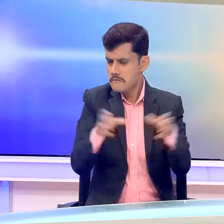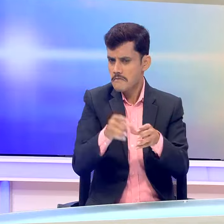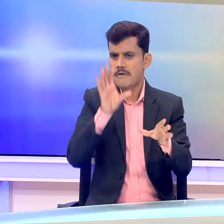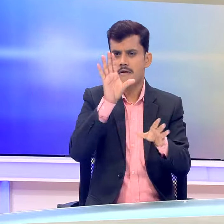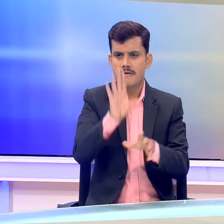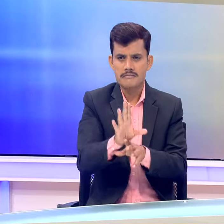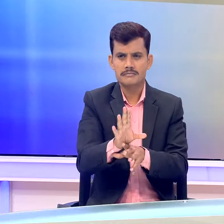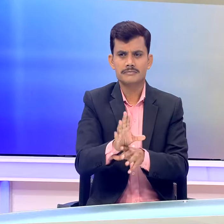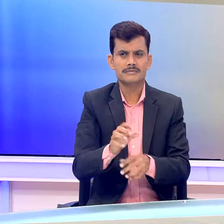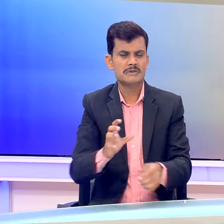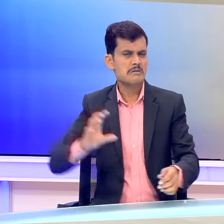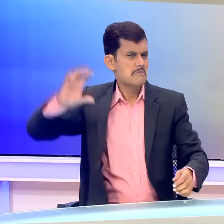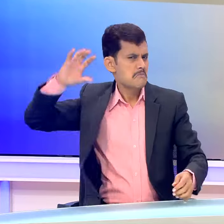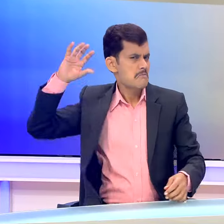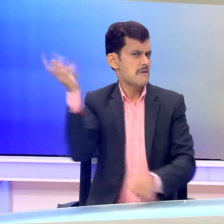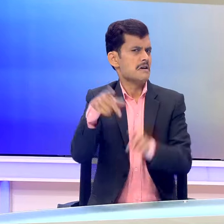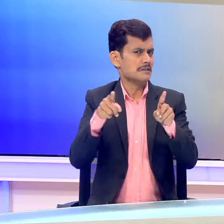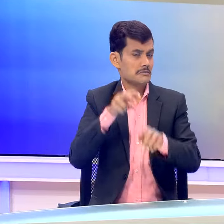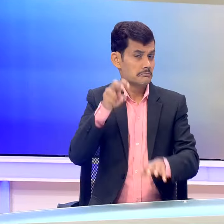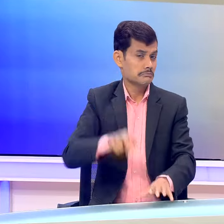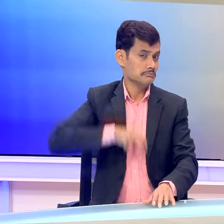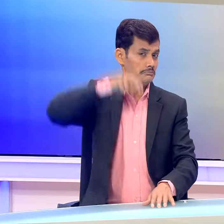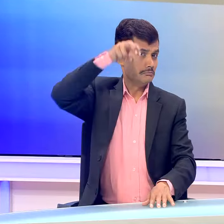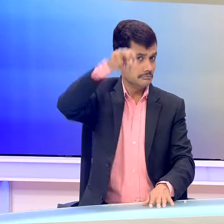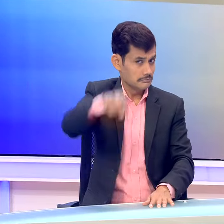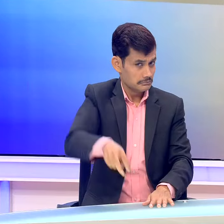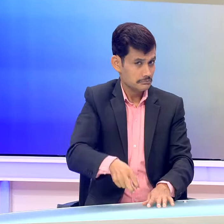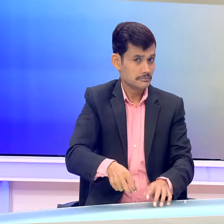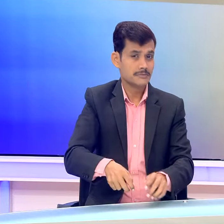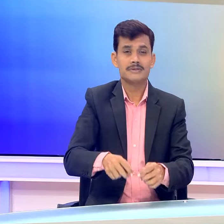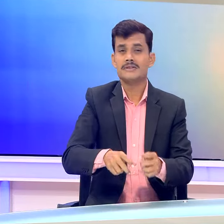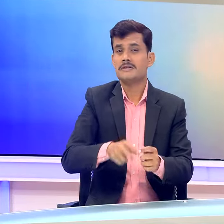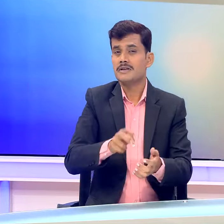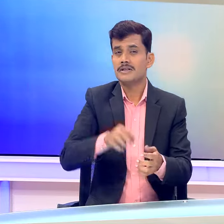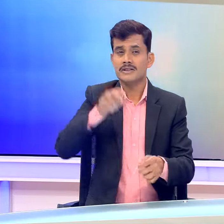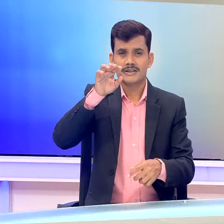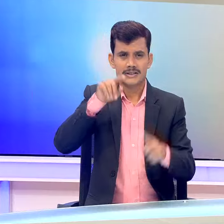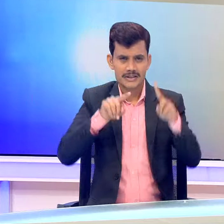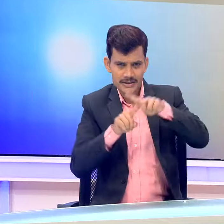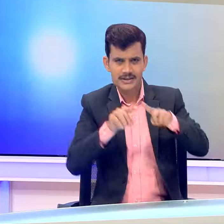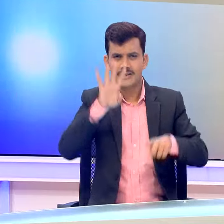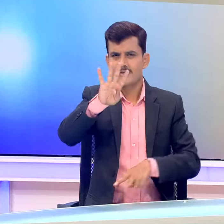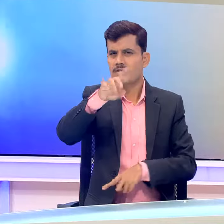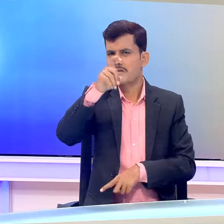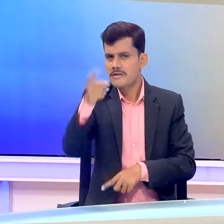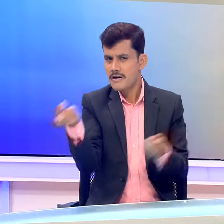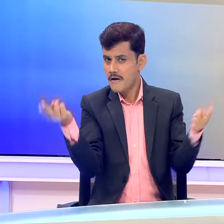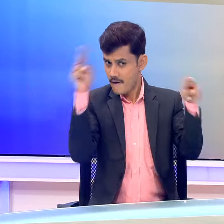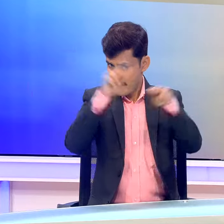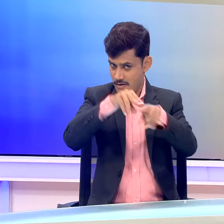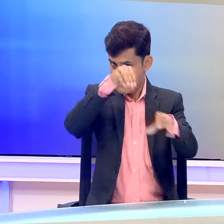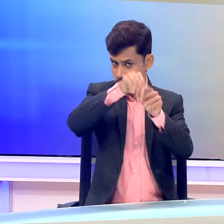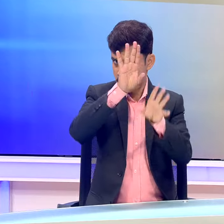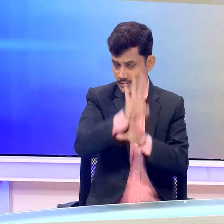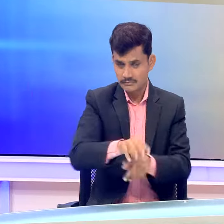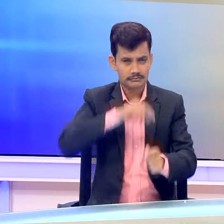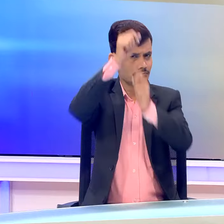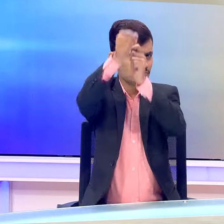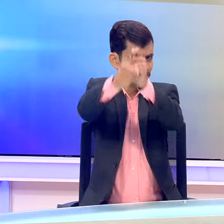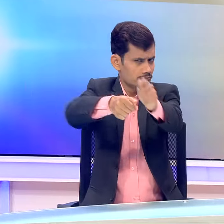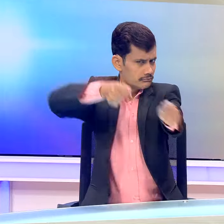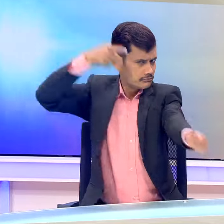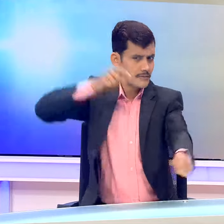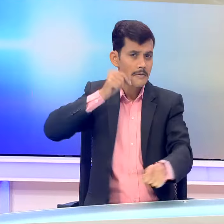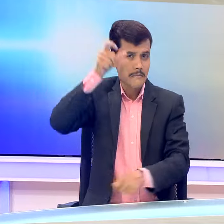पर उतरेंगे वहीं उची कूद प्रतियोगीता में निशात कुमार T47 वर्ग का फाइनल खेलेंगे तिरंदाजी में